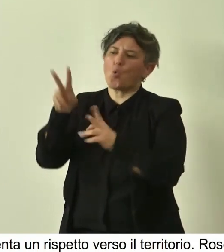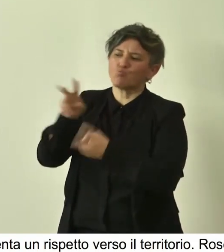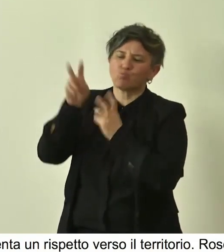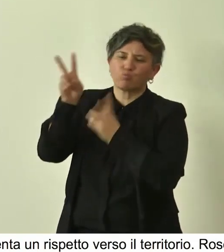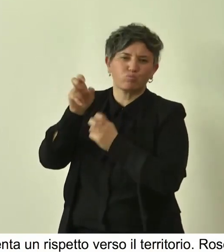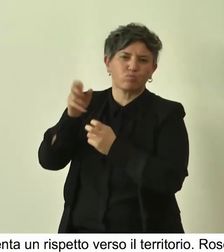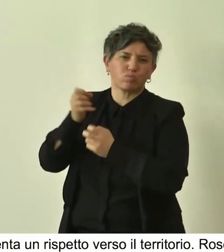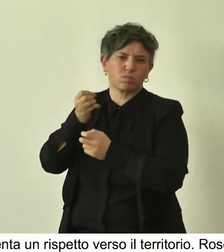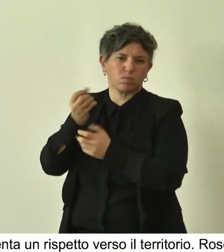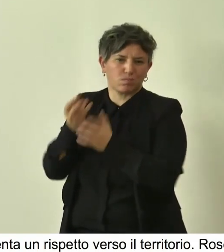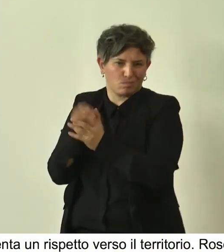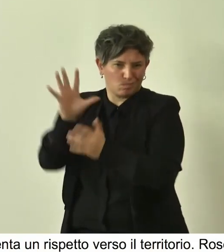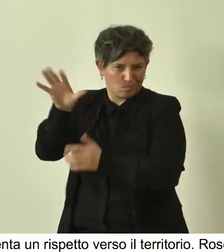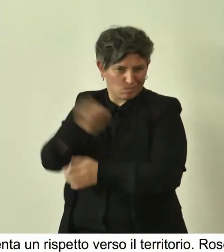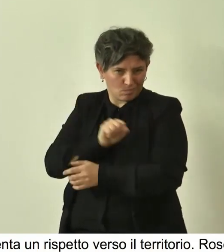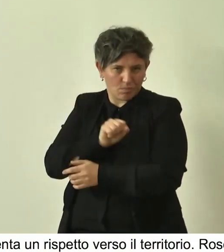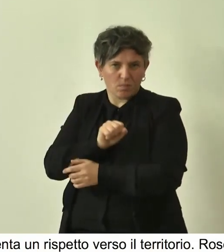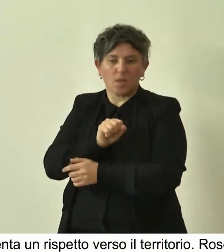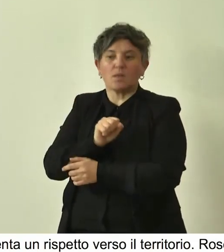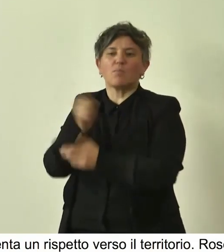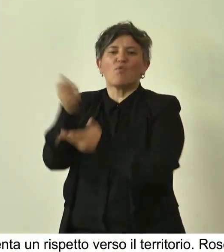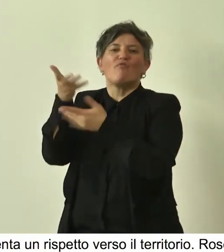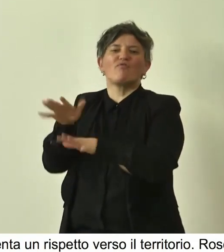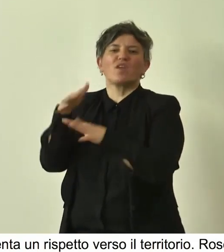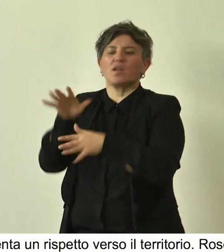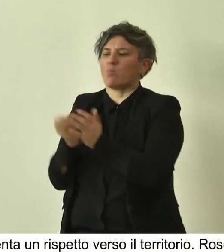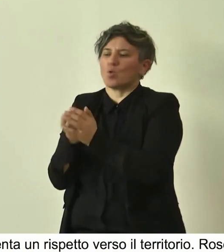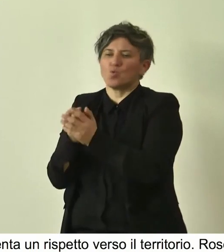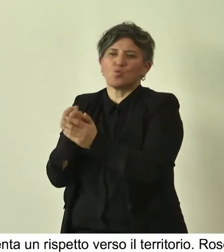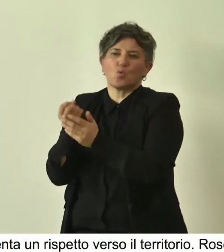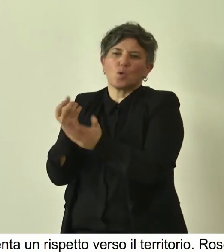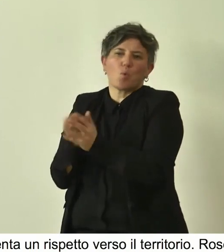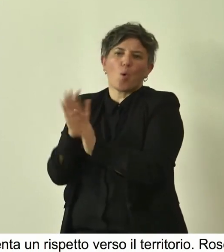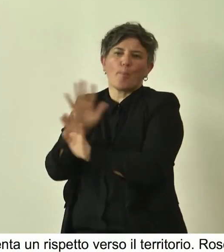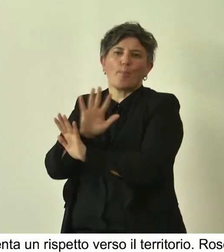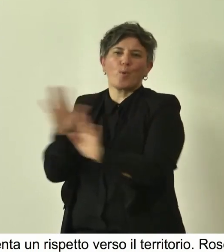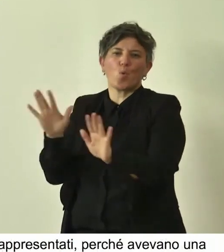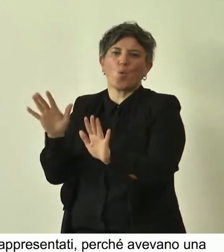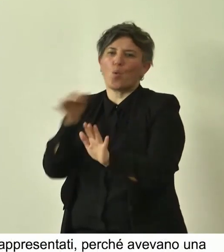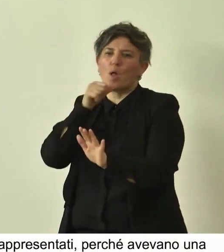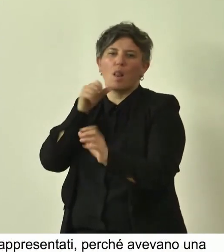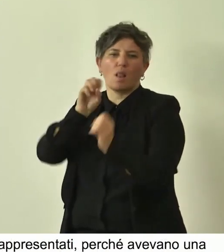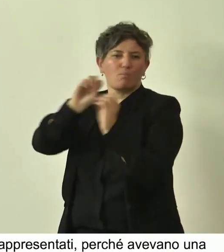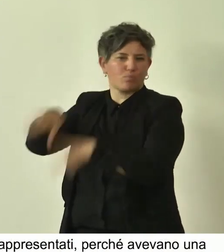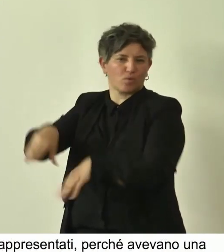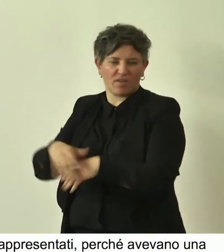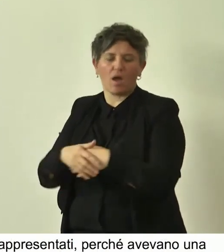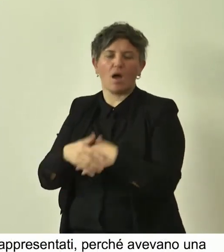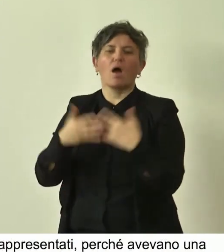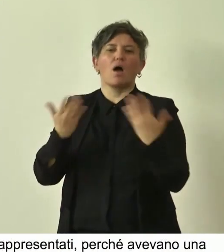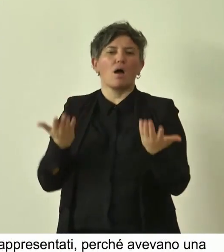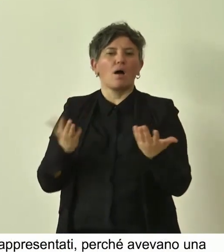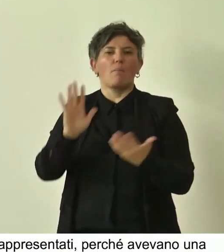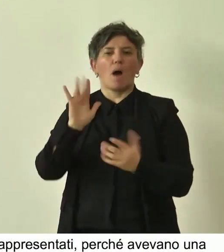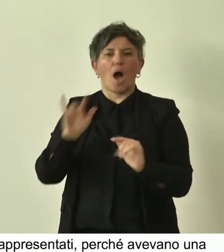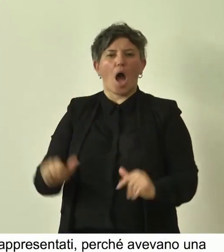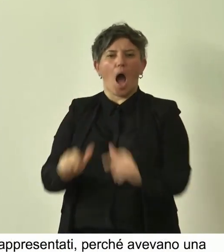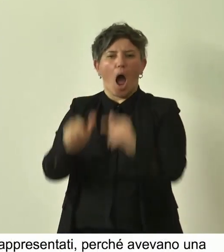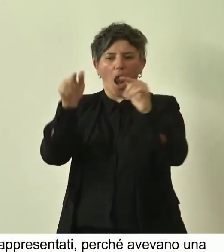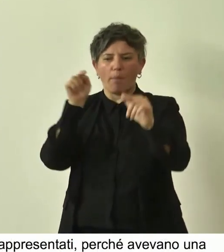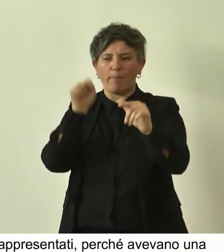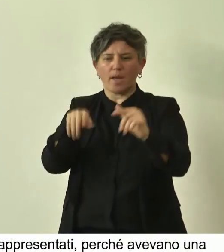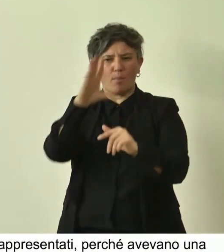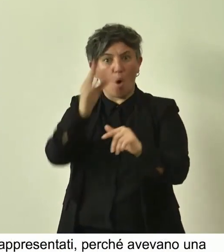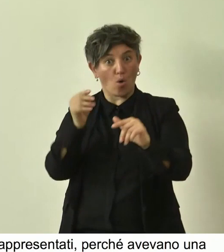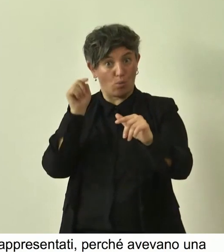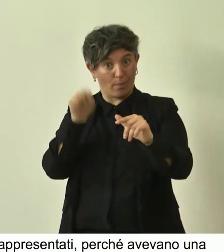conseguenza una volta finita la loro funzione produttiva fondamentalmente non avevano più utilità. Ma gli alberi monumentali